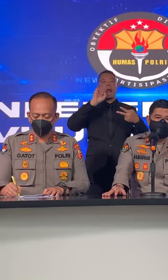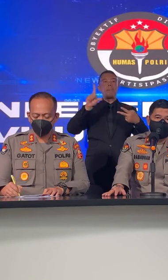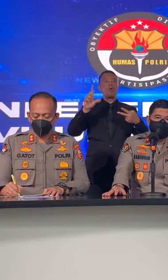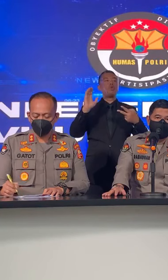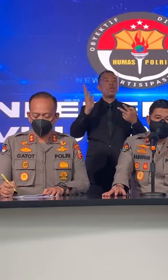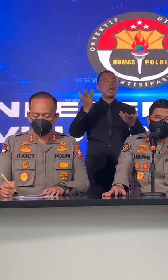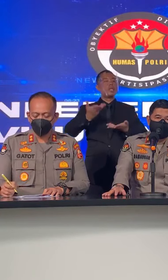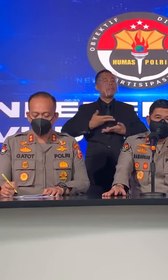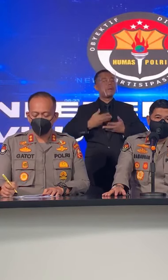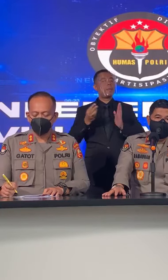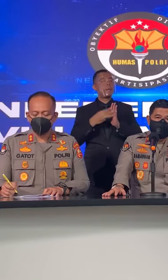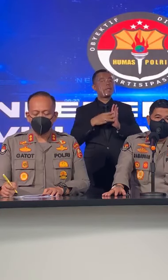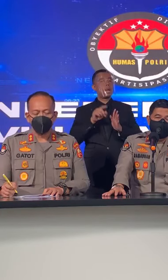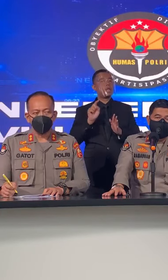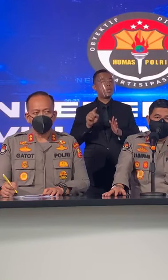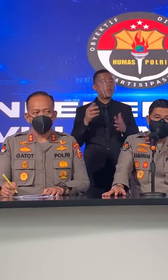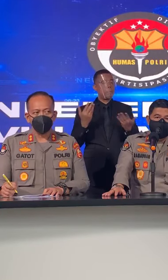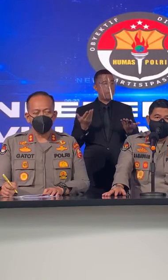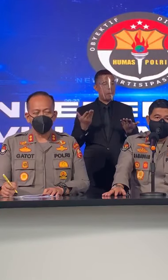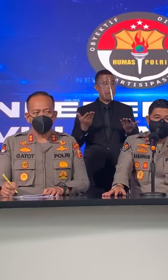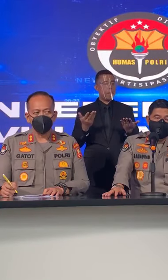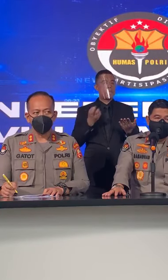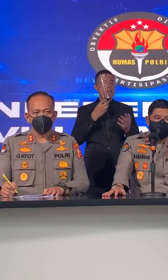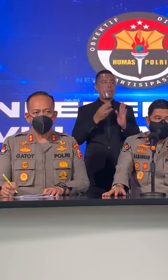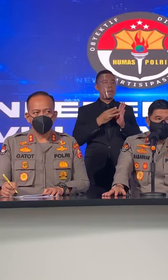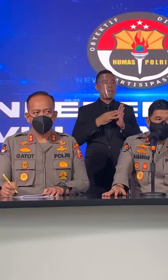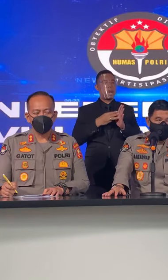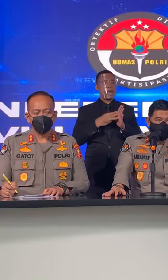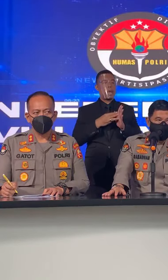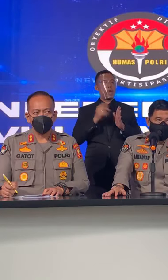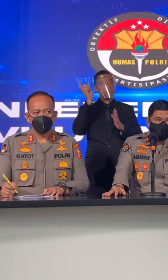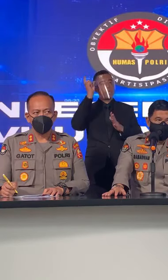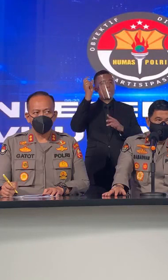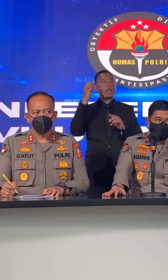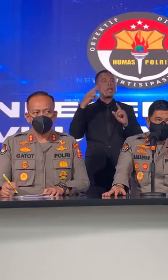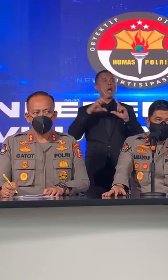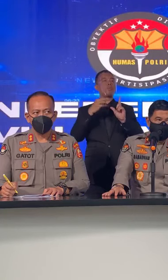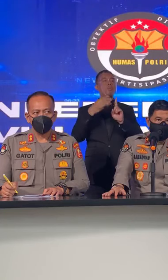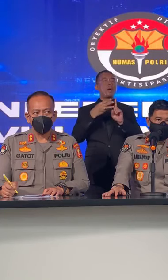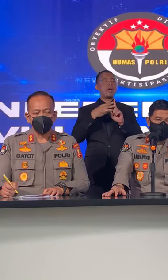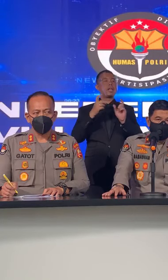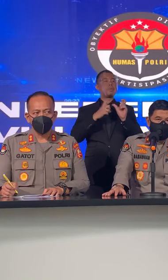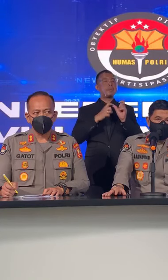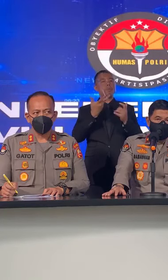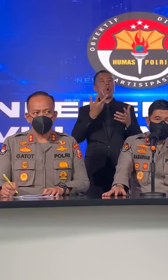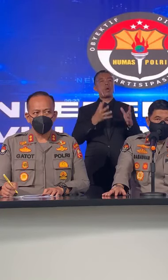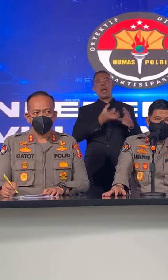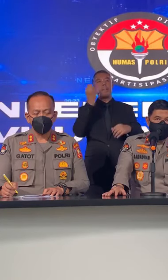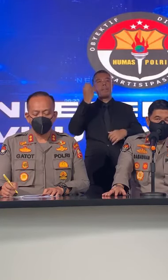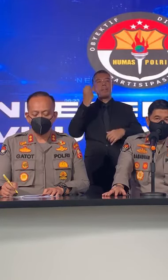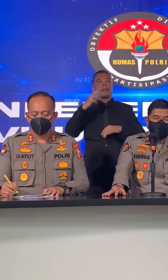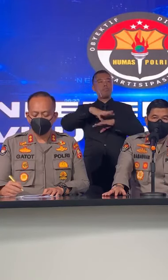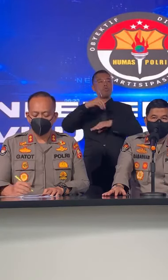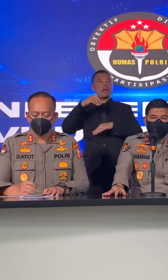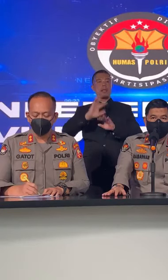Laporan Terkait Kasus Yang Bersambutan Yang Yang